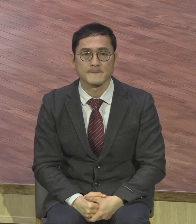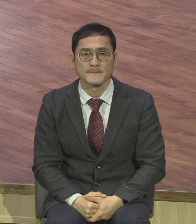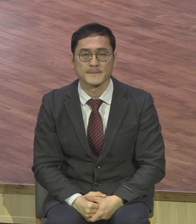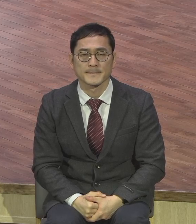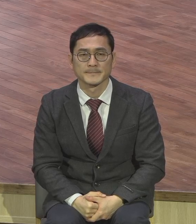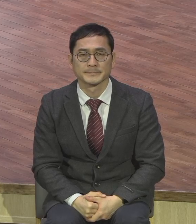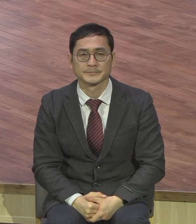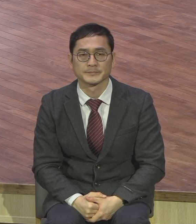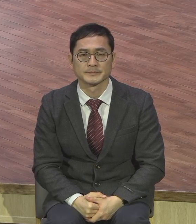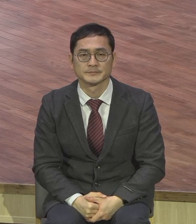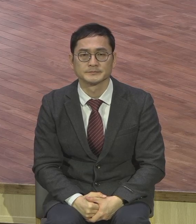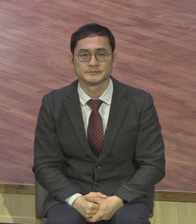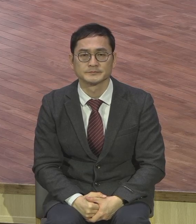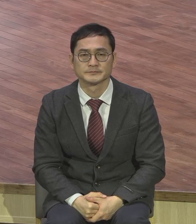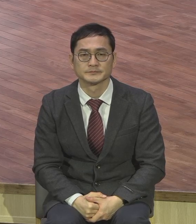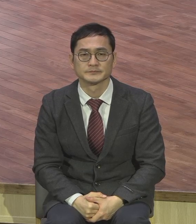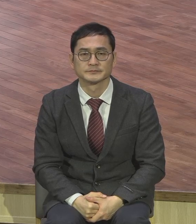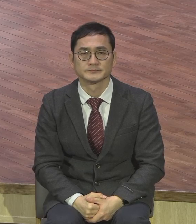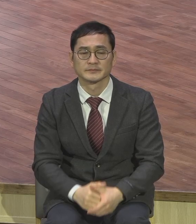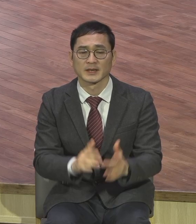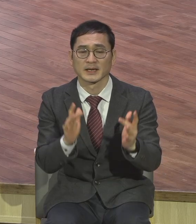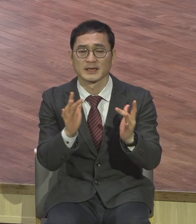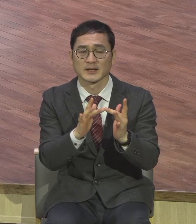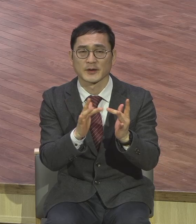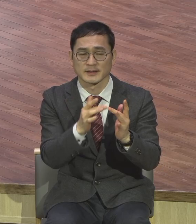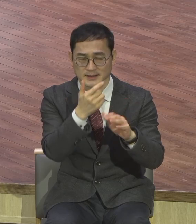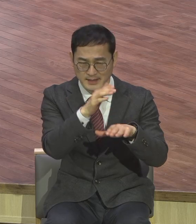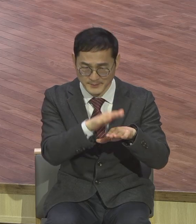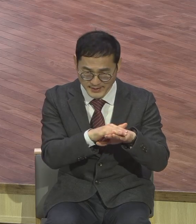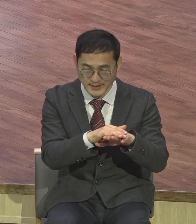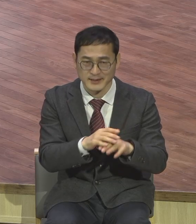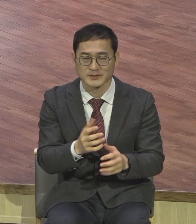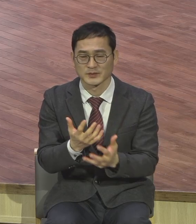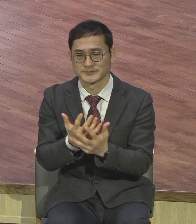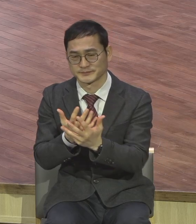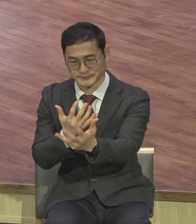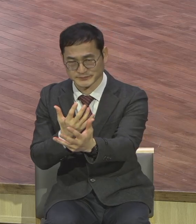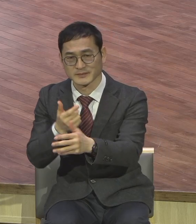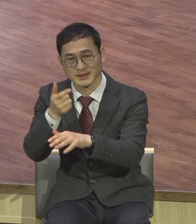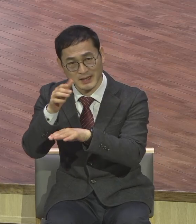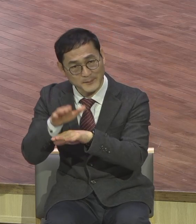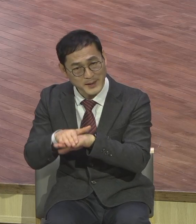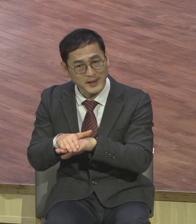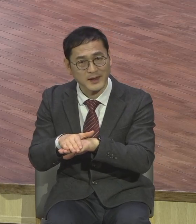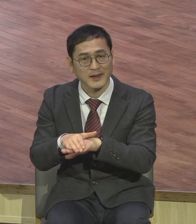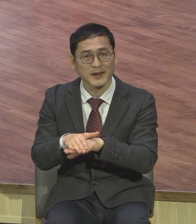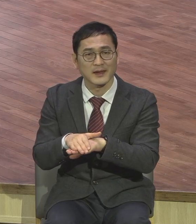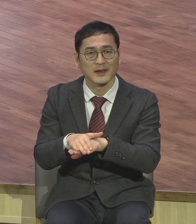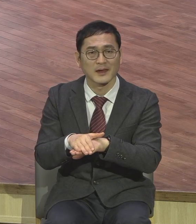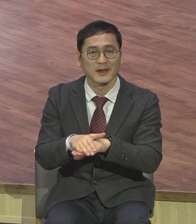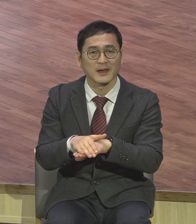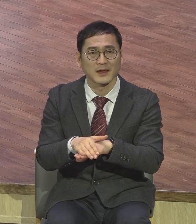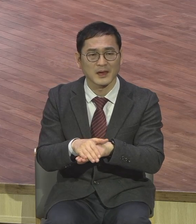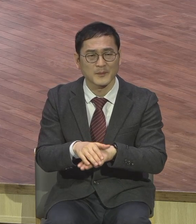예배, 또 현장 예배, 은택트 예배 한 번도 들어보지 못한 이런